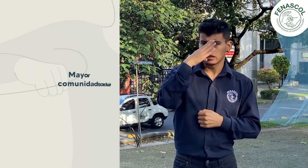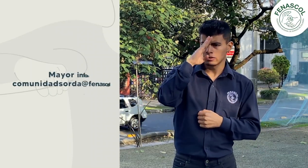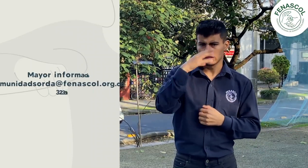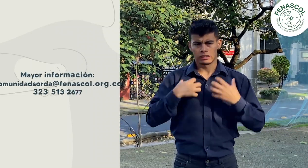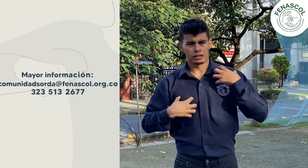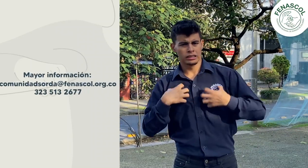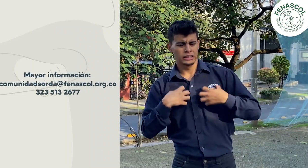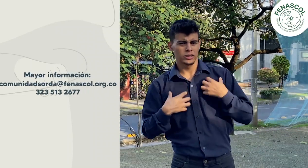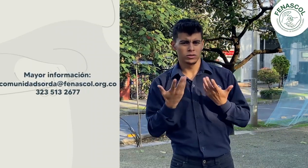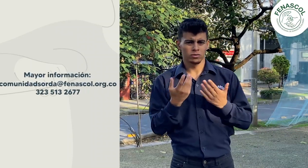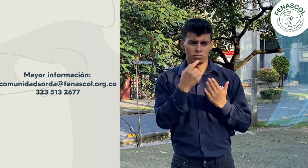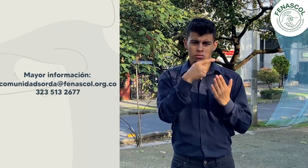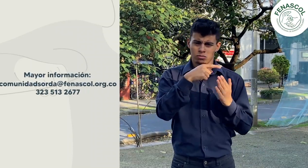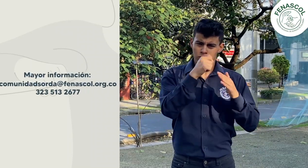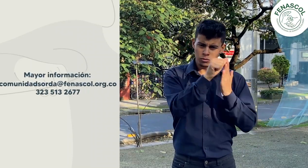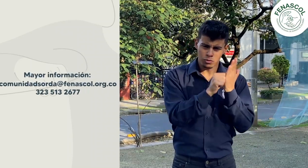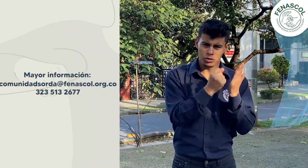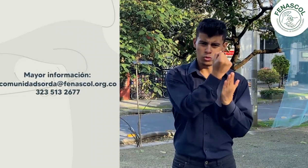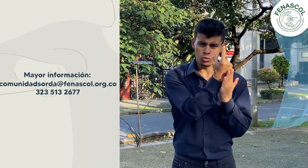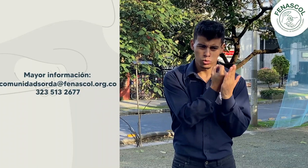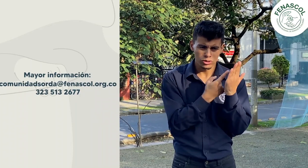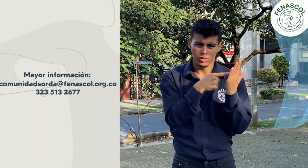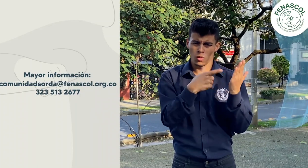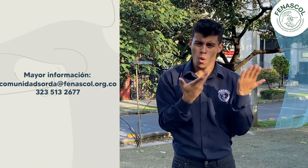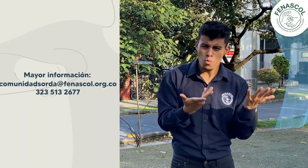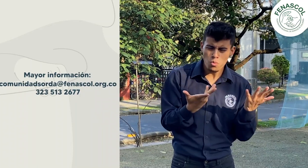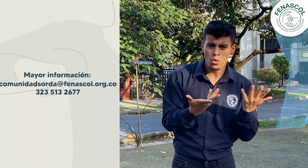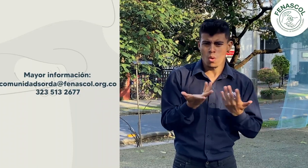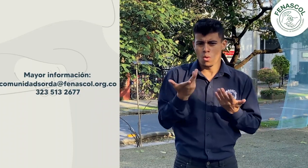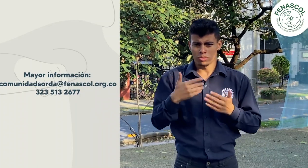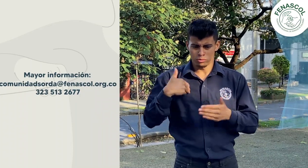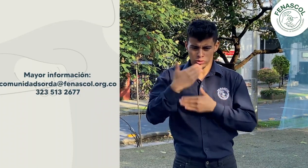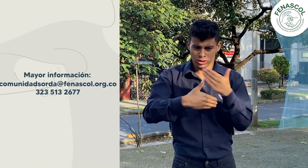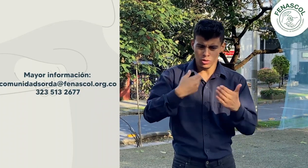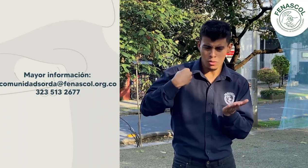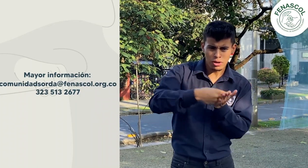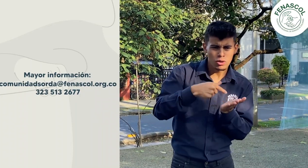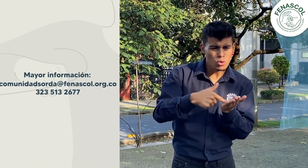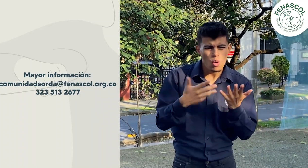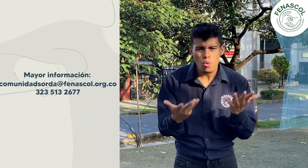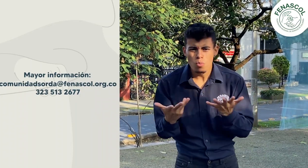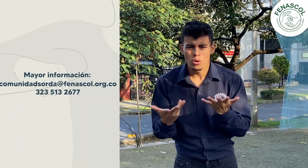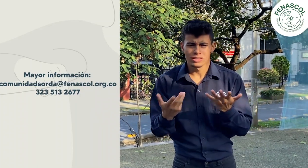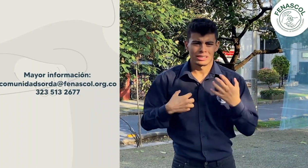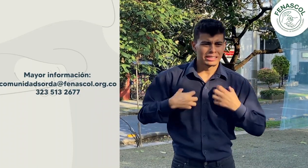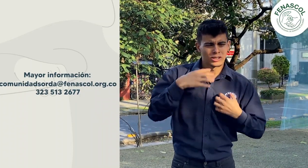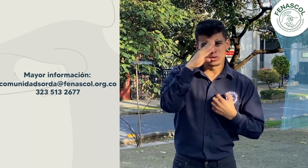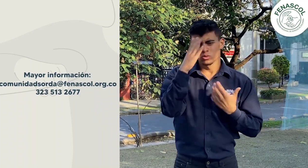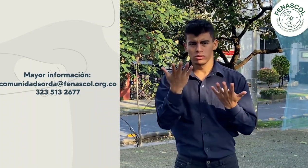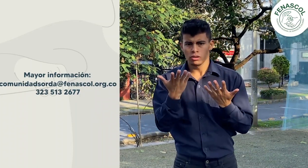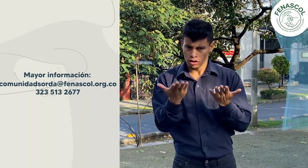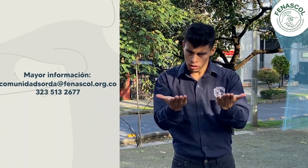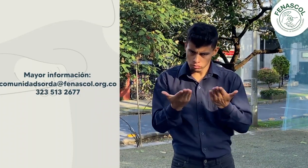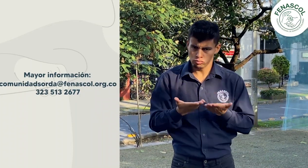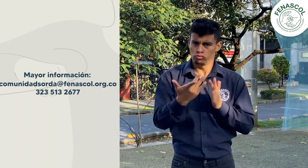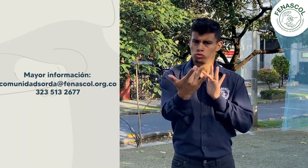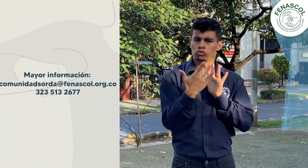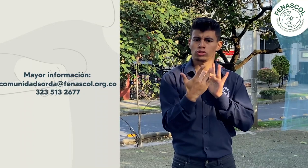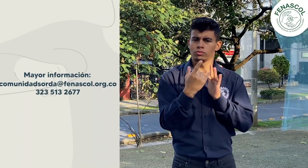inquietudes sobre el diligenciamiento del formulario de inscripción o del proceso de pago, contáctanos. Con gusto responderemos